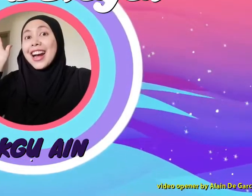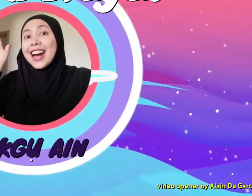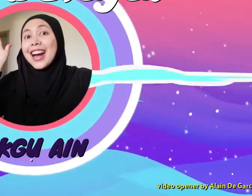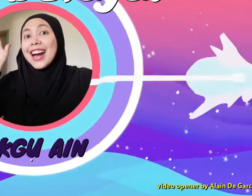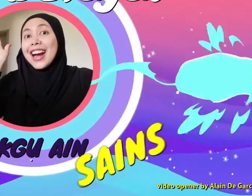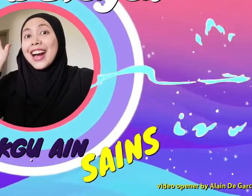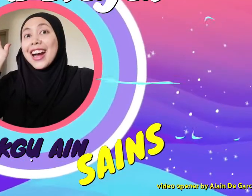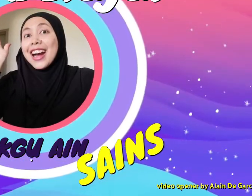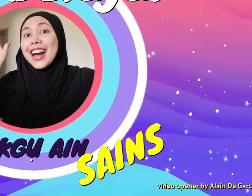Intro